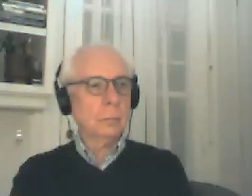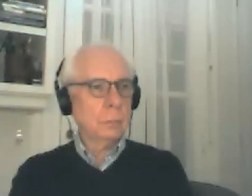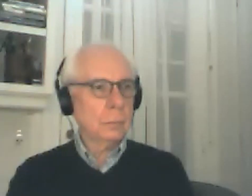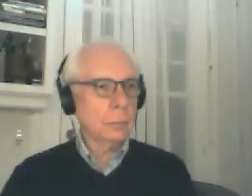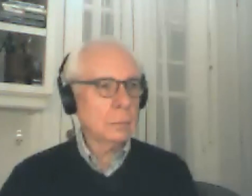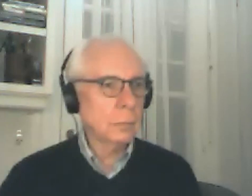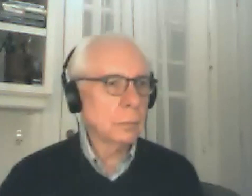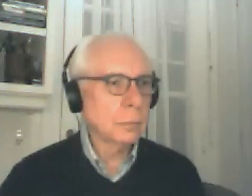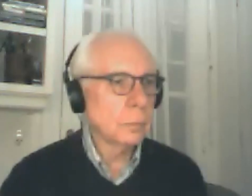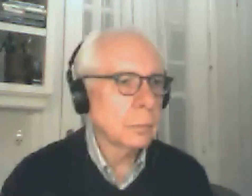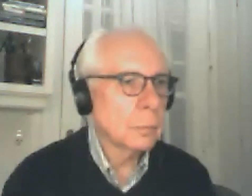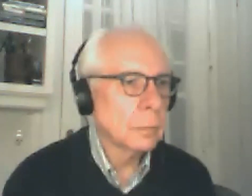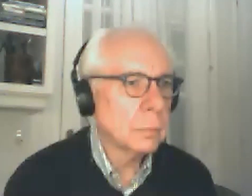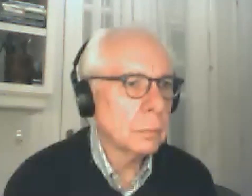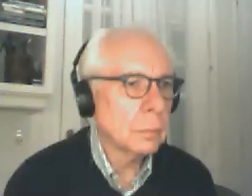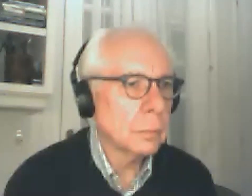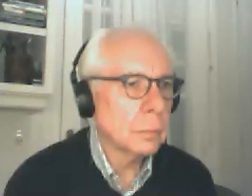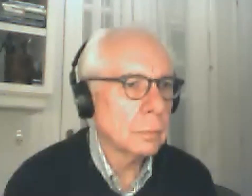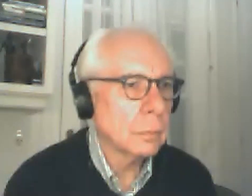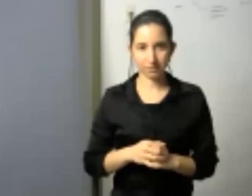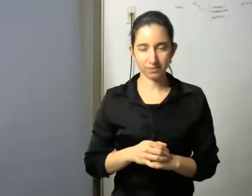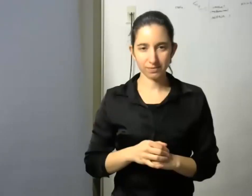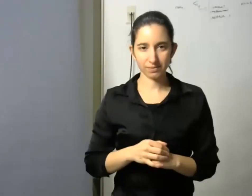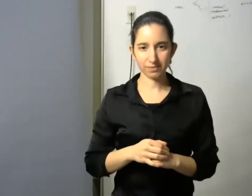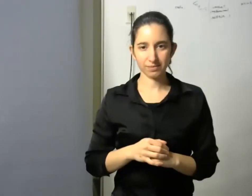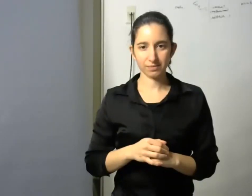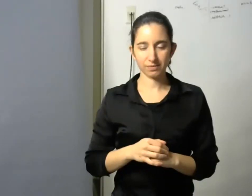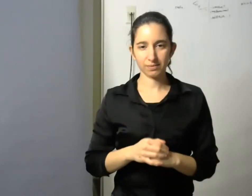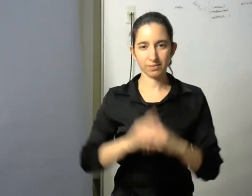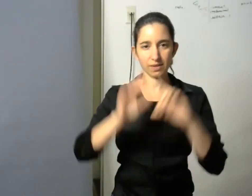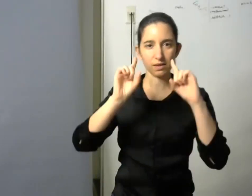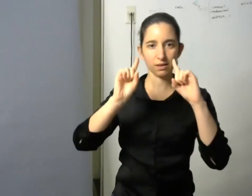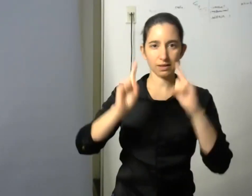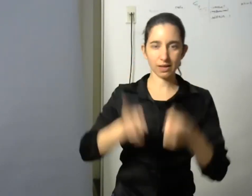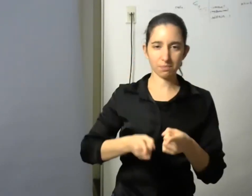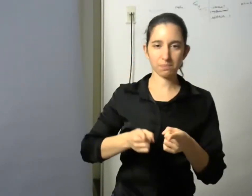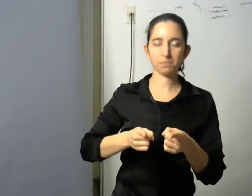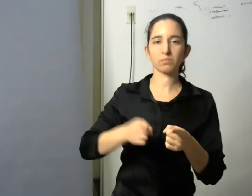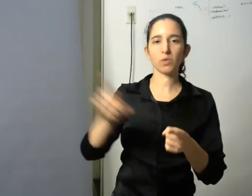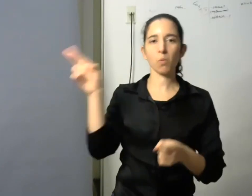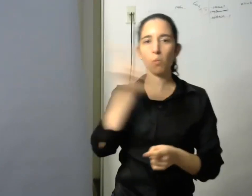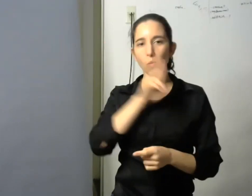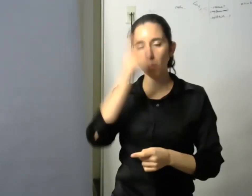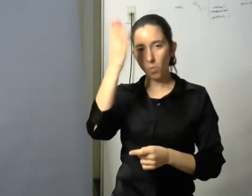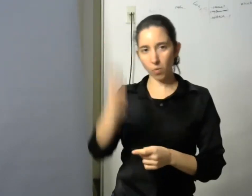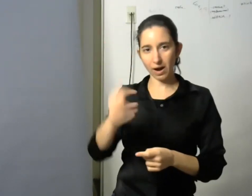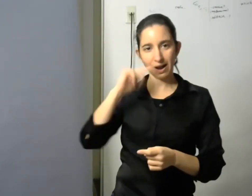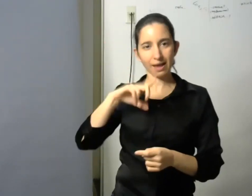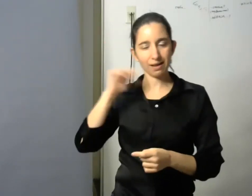Alejandra es autora del capítulo Ciencia Cuerpo y Poder y José María Tomé del capítulo